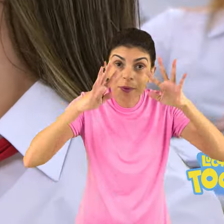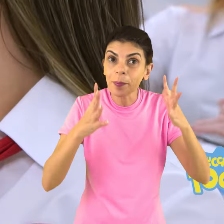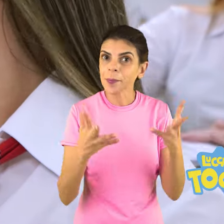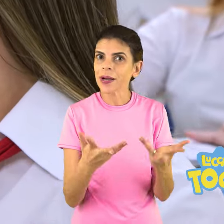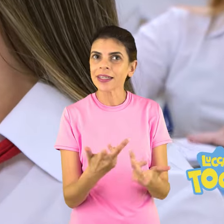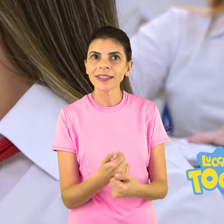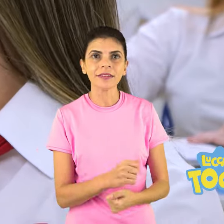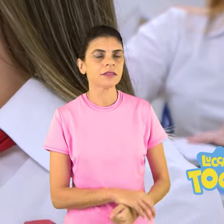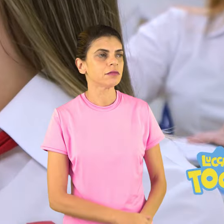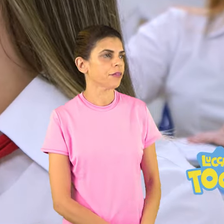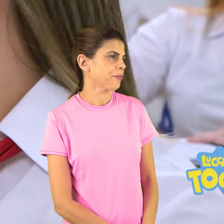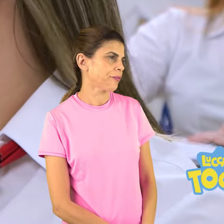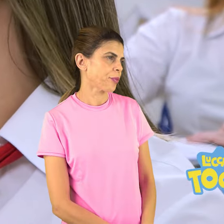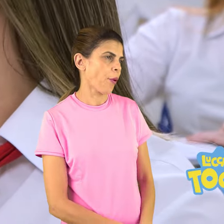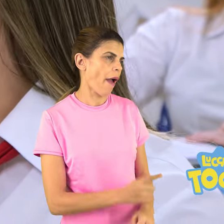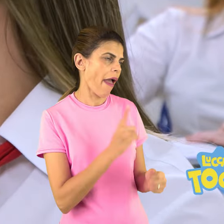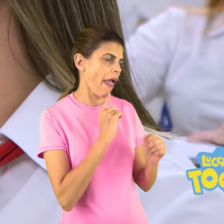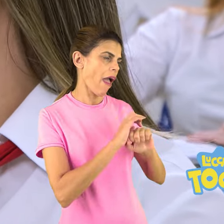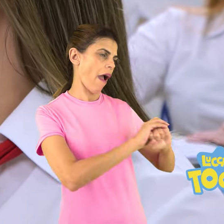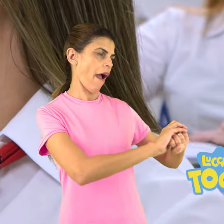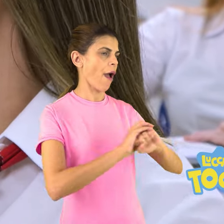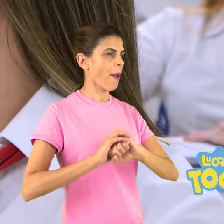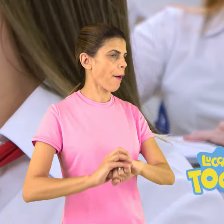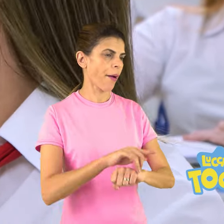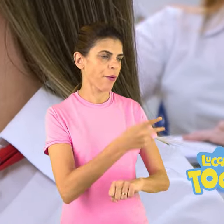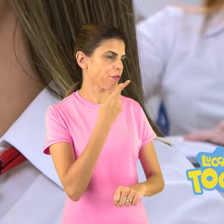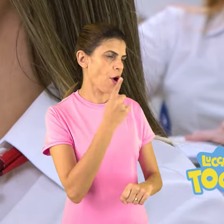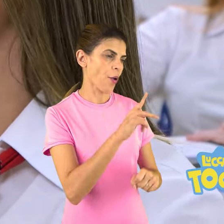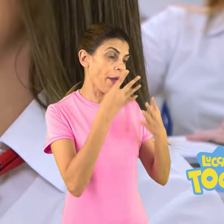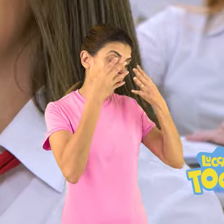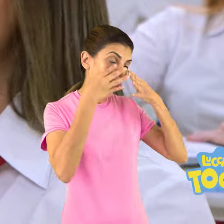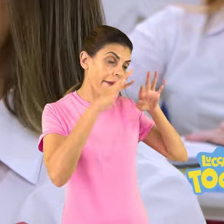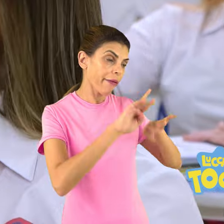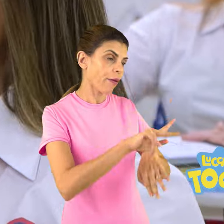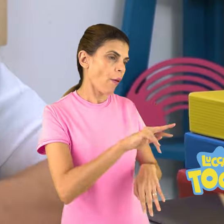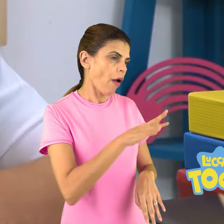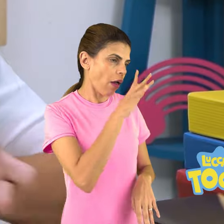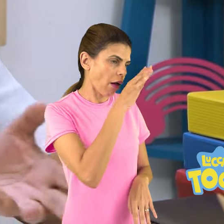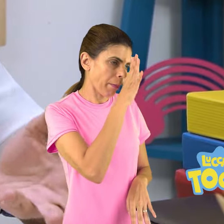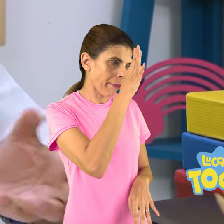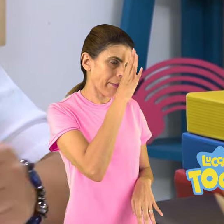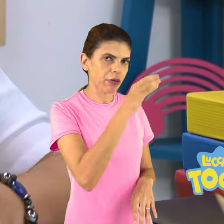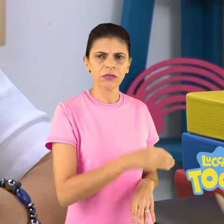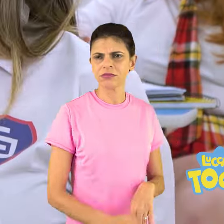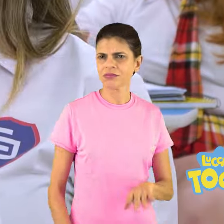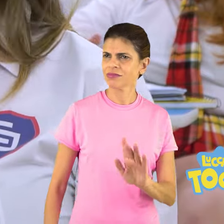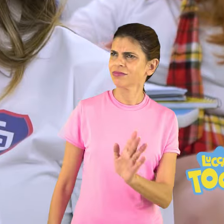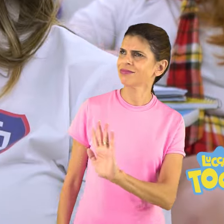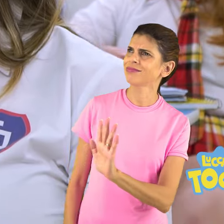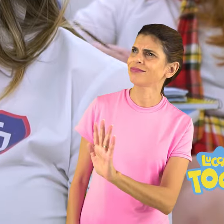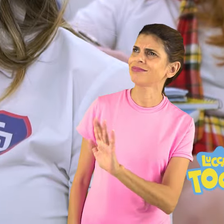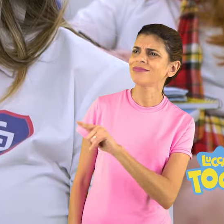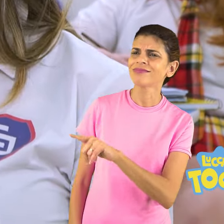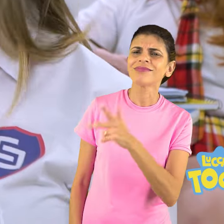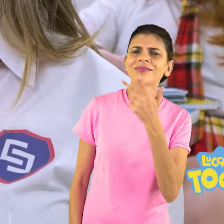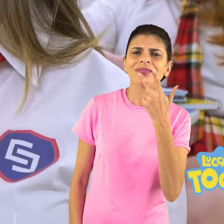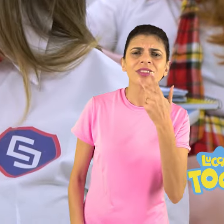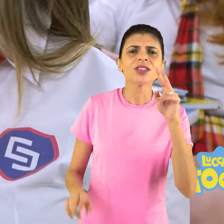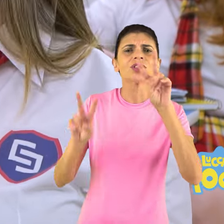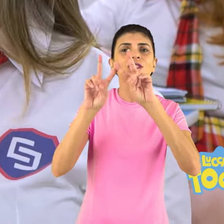Dã, não é esse tipo de alongamento que ela tá falando, Raíssa. Claro que não. Ela tá falando sobre alongamento de